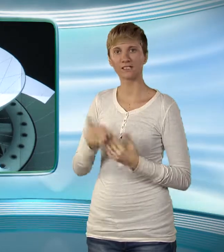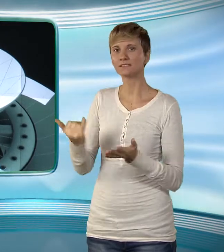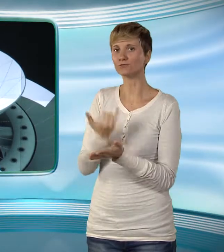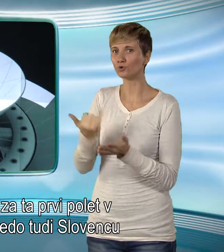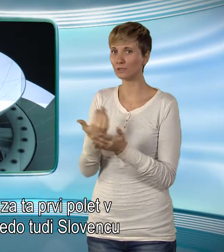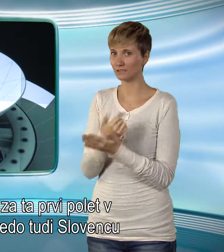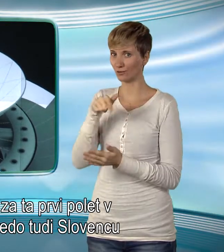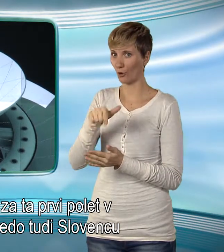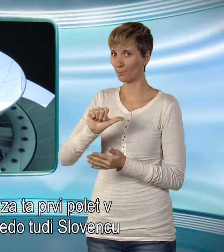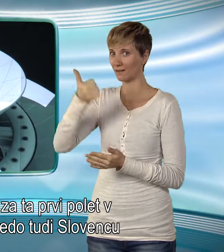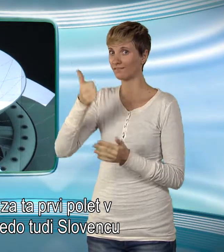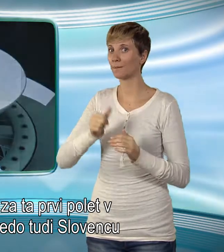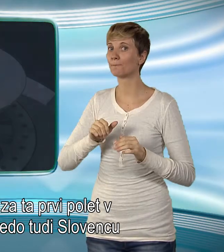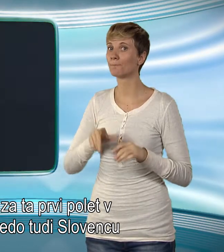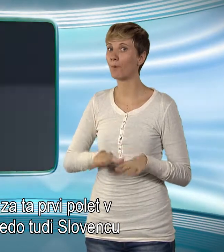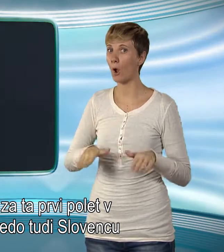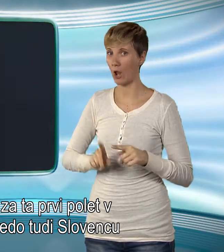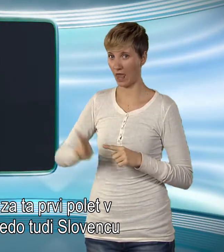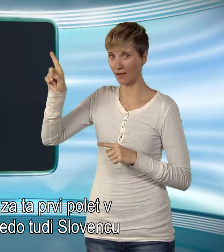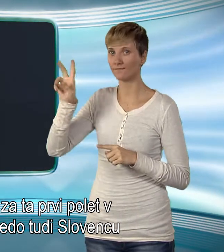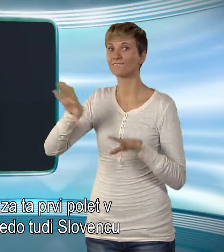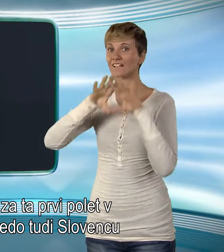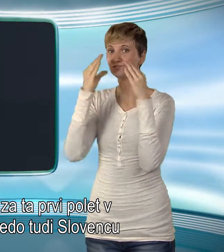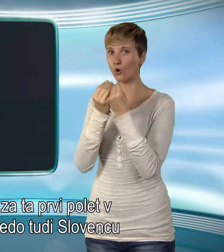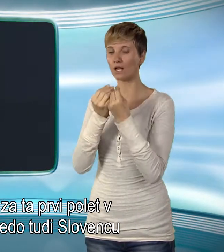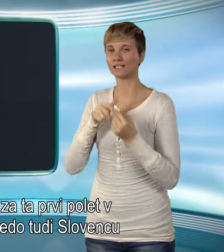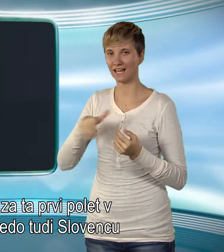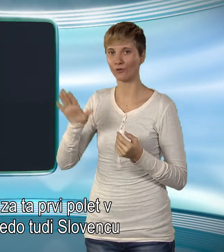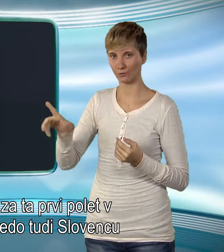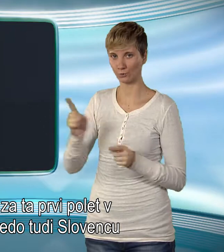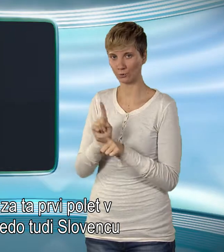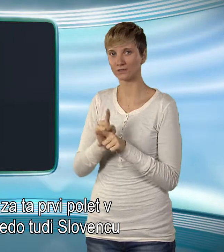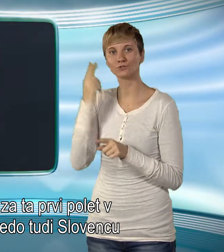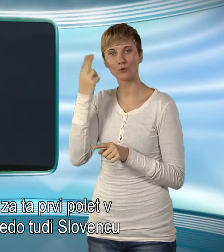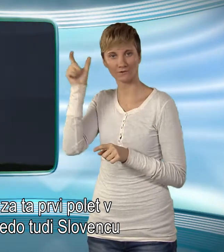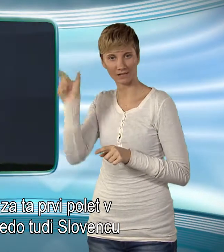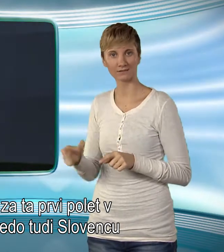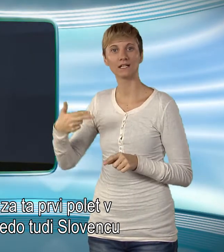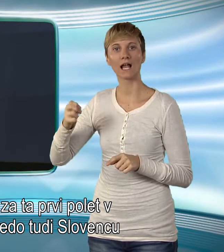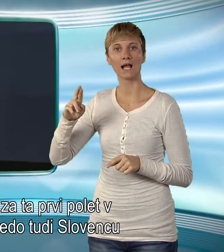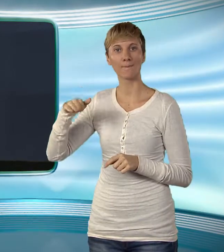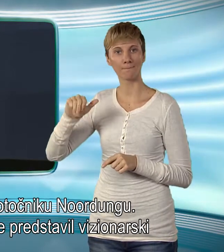Zasluge za ta prvi polet v Vesolje gre do tudi Slovencu, Hermanu, Potočniku, Nordungu.